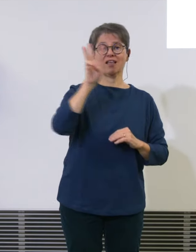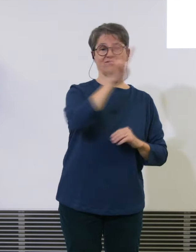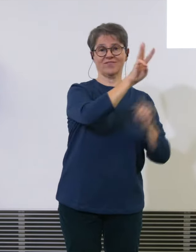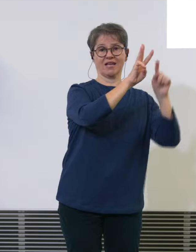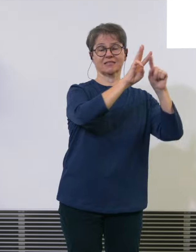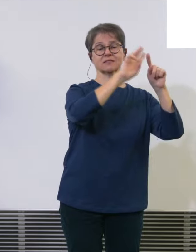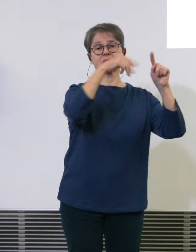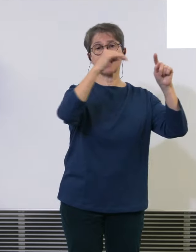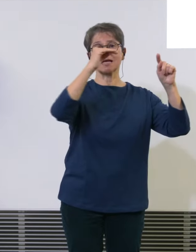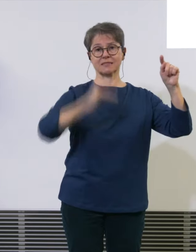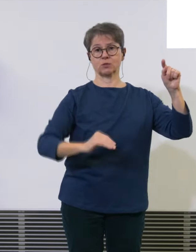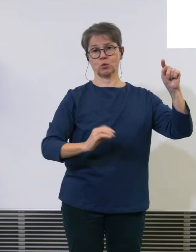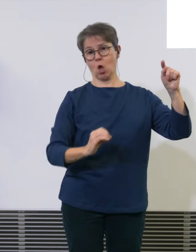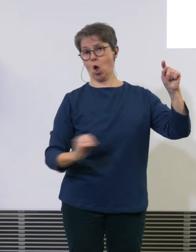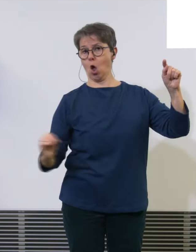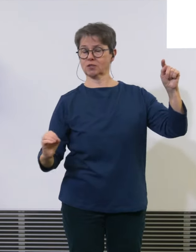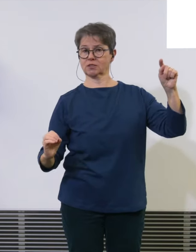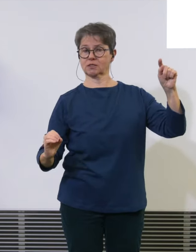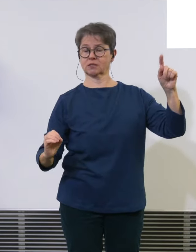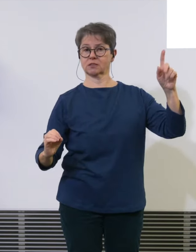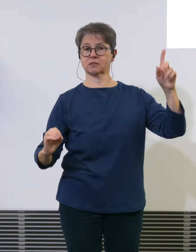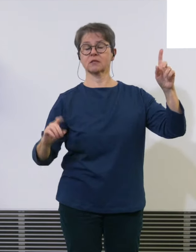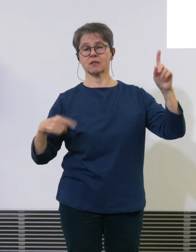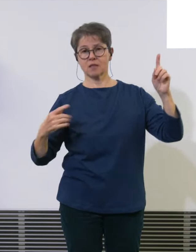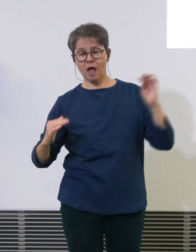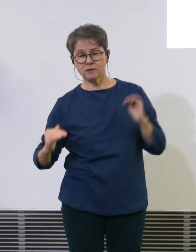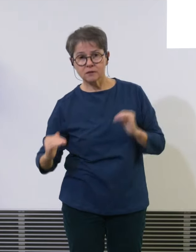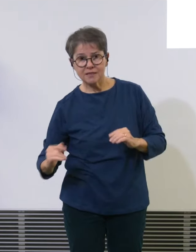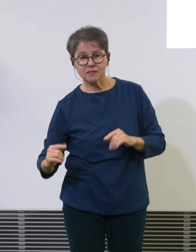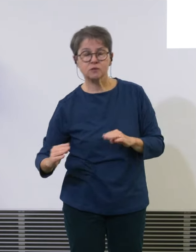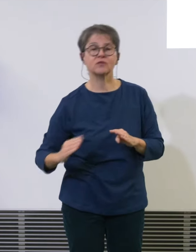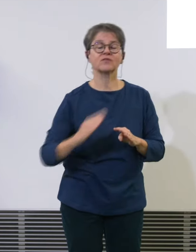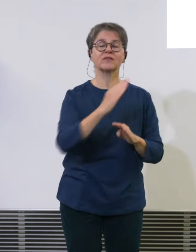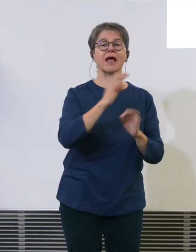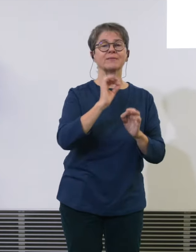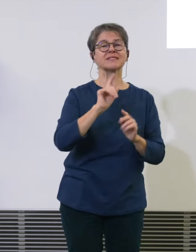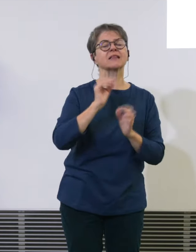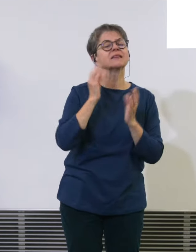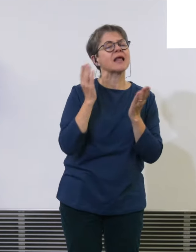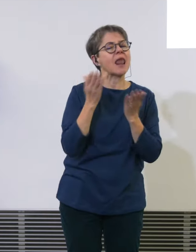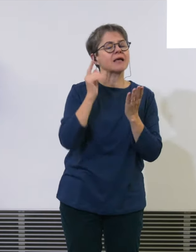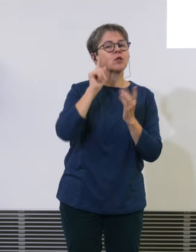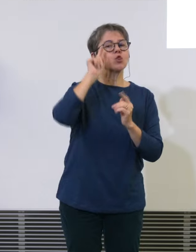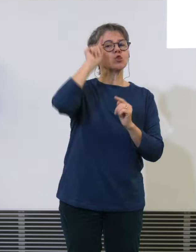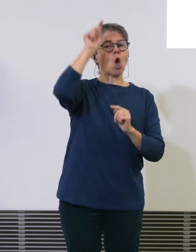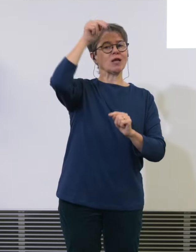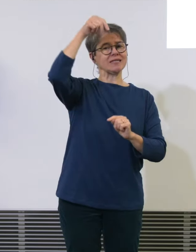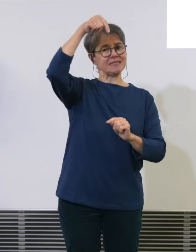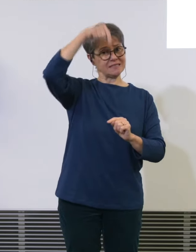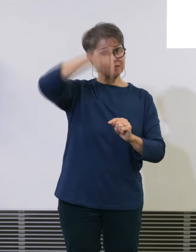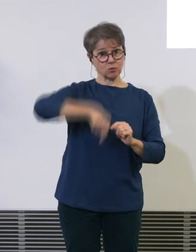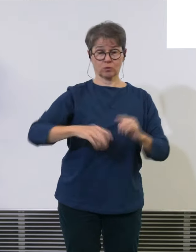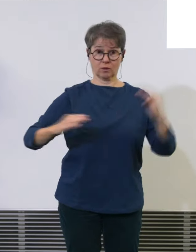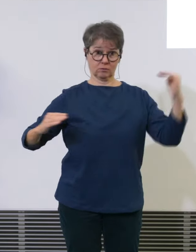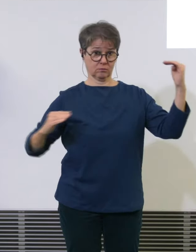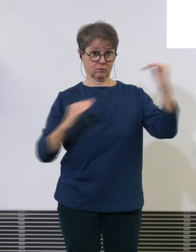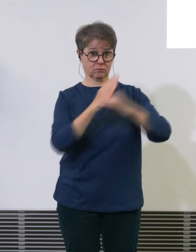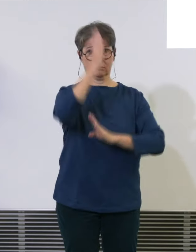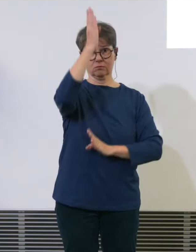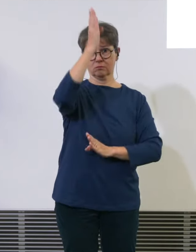wir von Nordosten nach Südwesten und ein bisschen vom Norden Richtung Süden. Sie kreizen sich alle über der Schweiz. Und sie kreizen sich